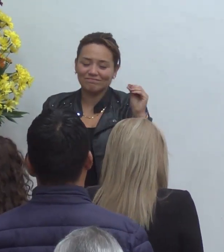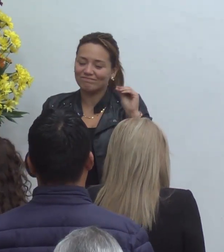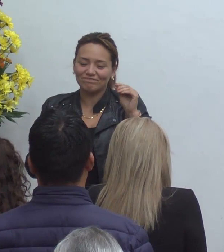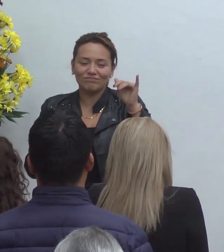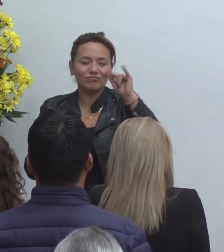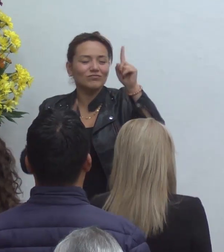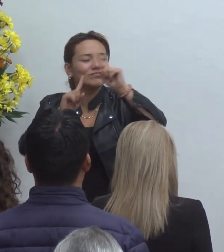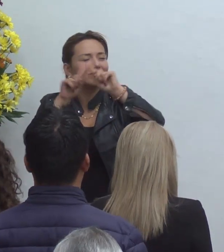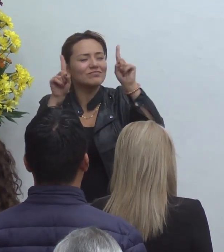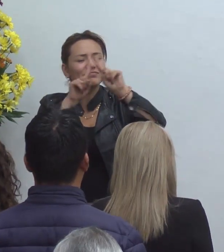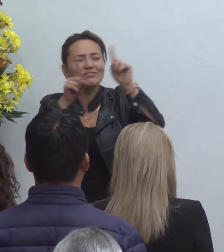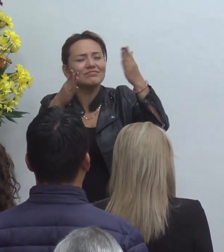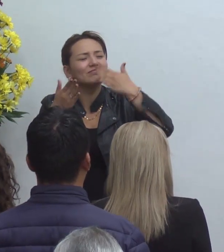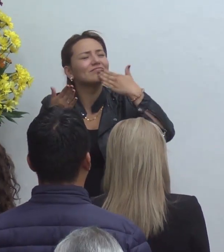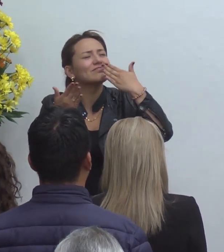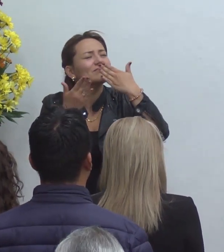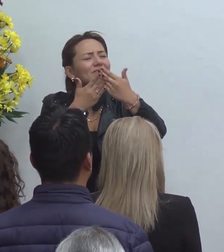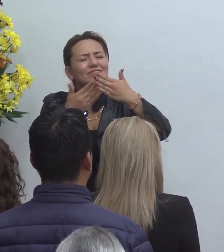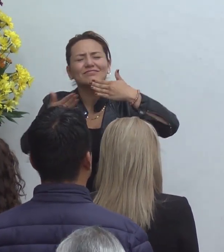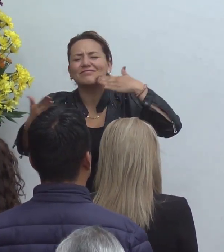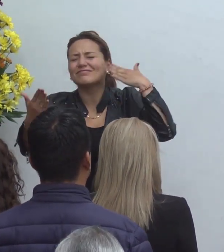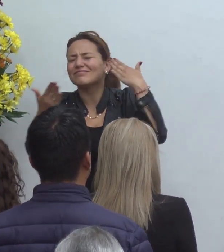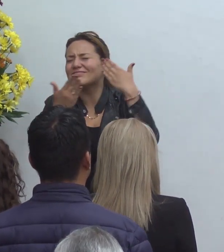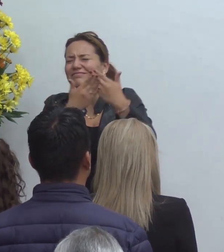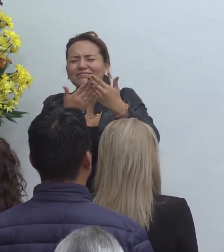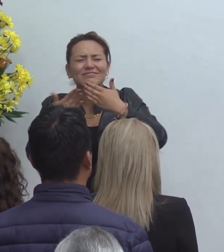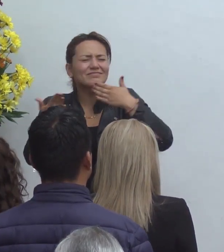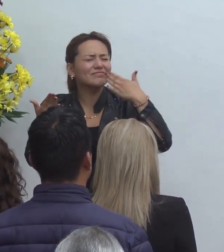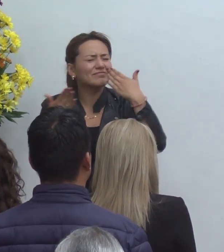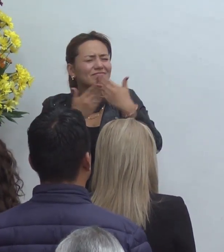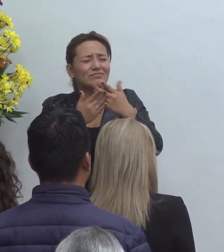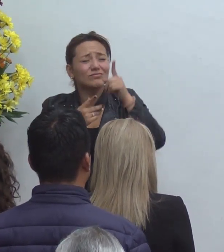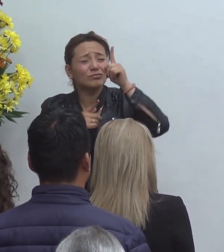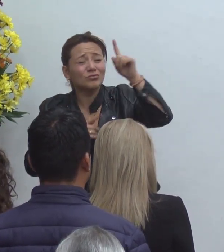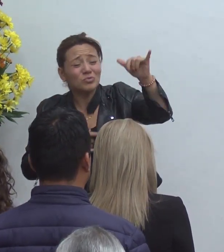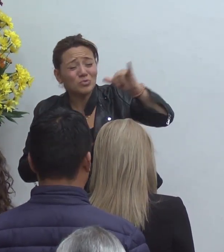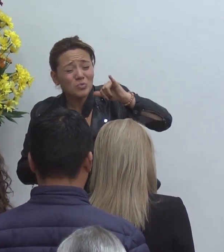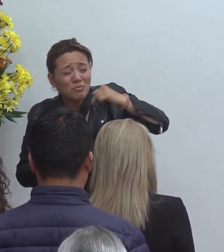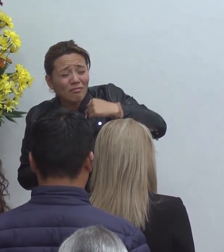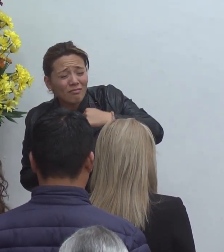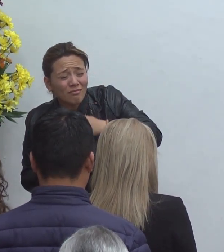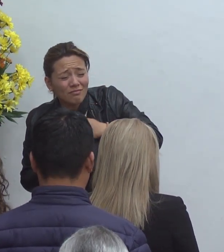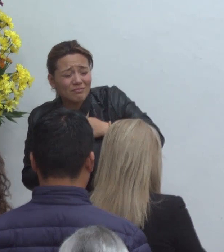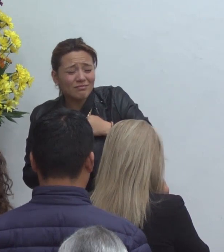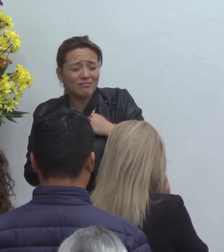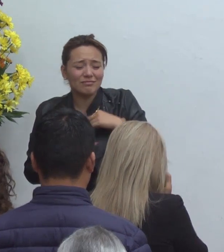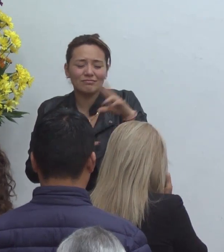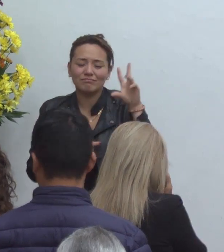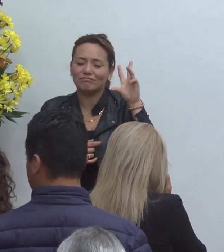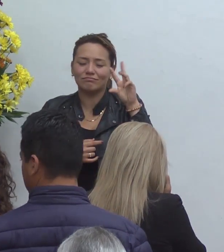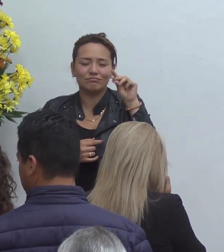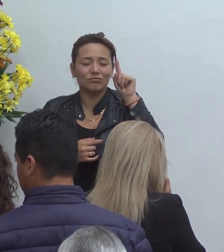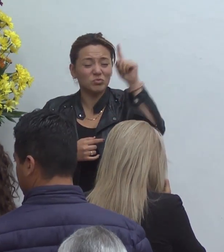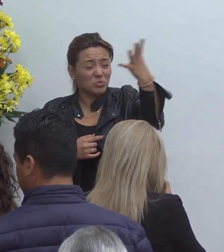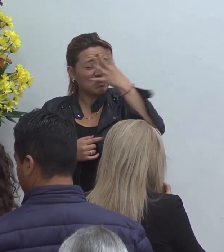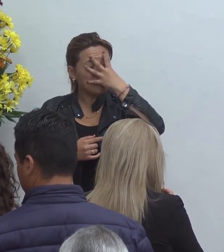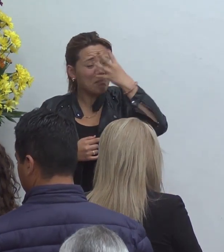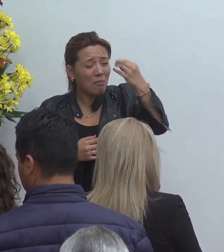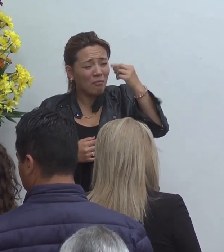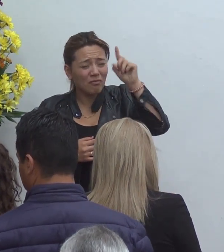gracias absolutas tú no eres como nosotros tú no eres malo como nosotros tú no